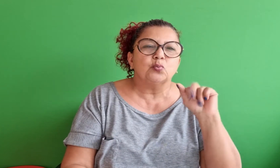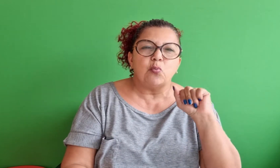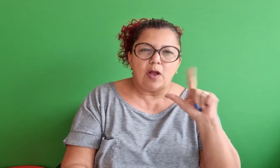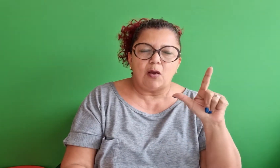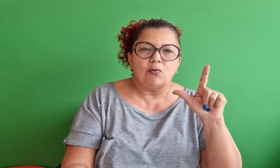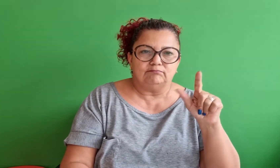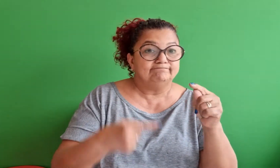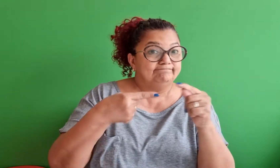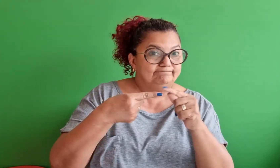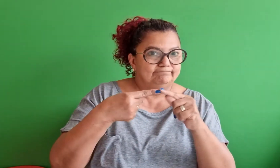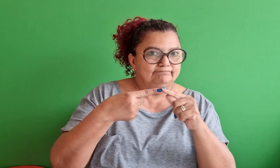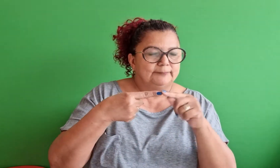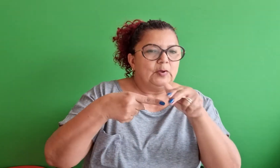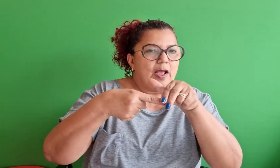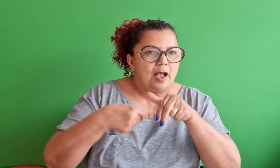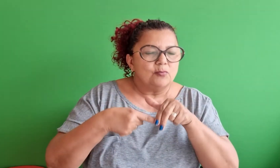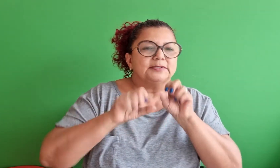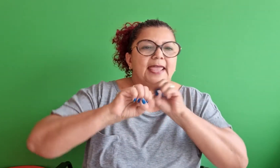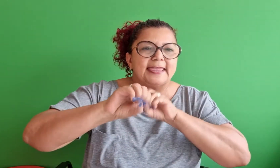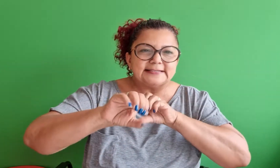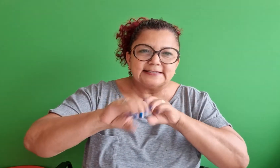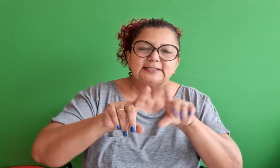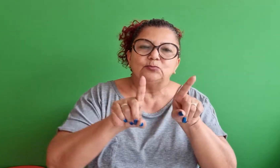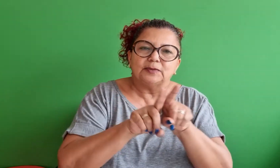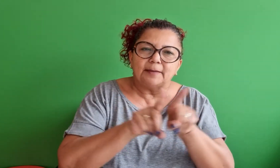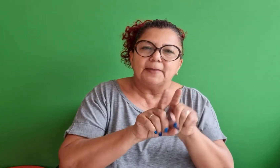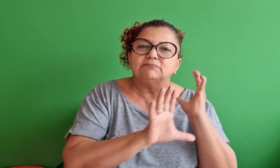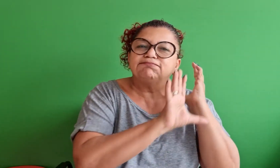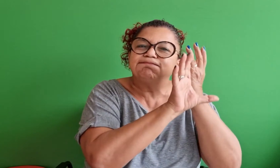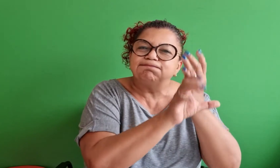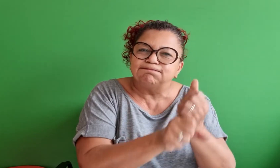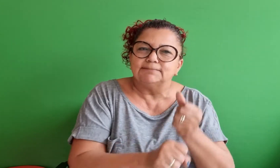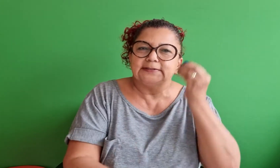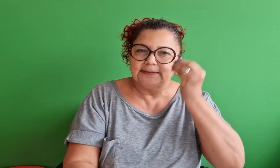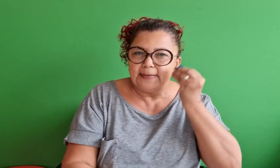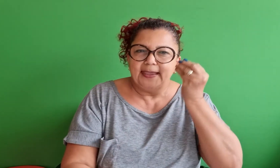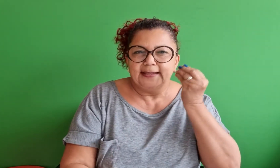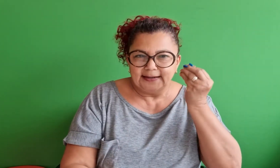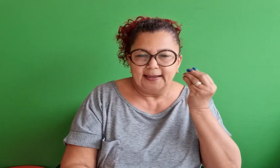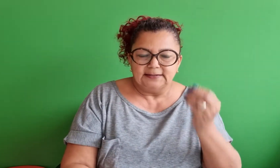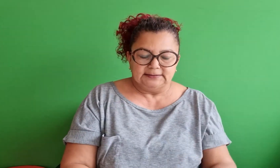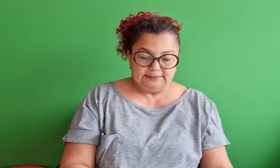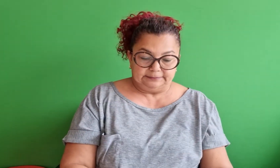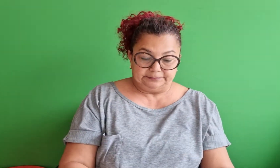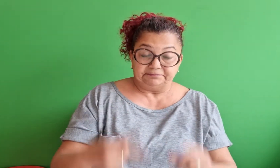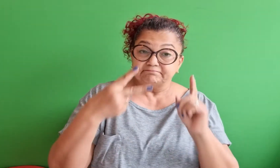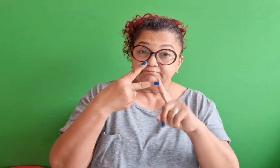intelectual, por causa dos ensinos e a experiência com o tempo.